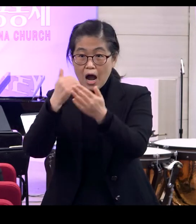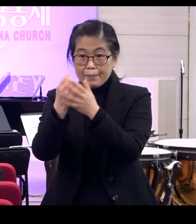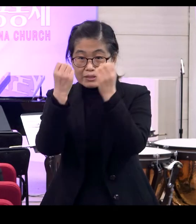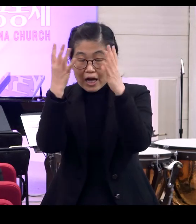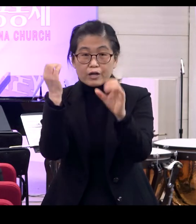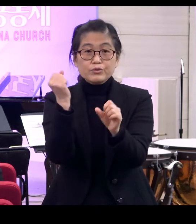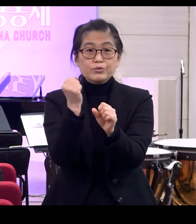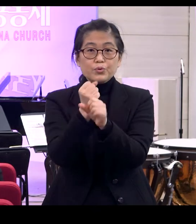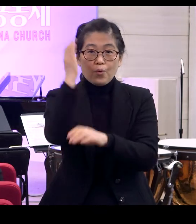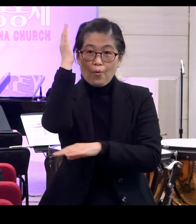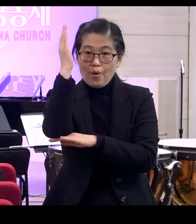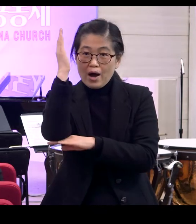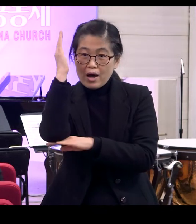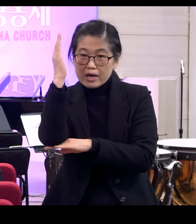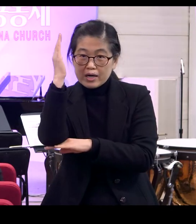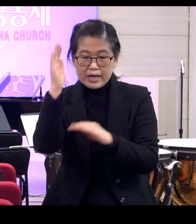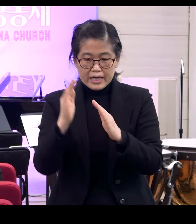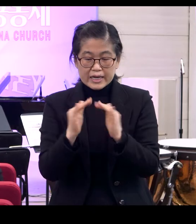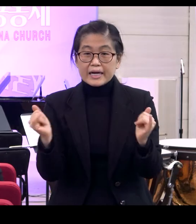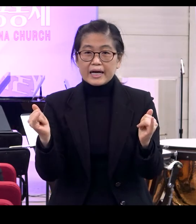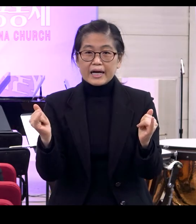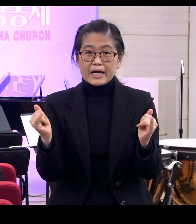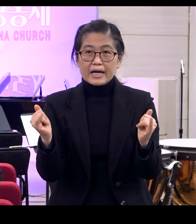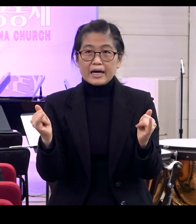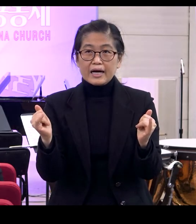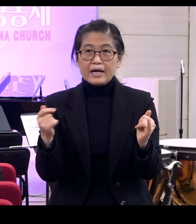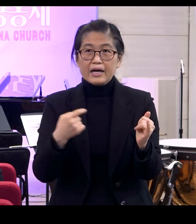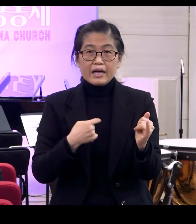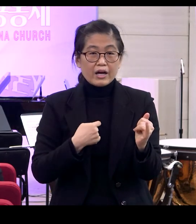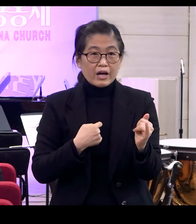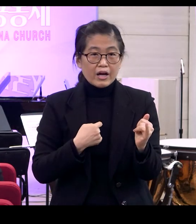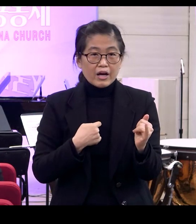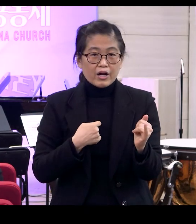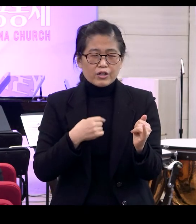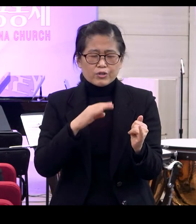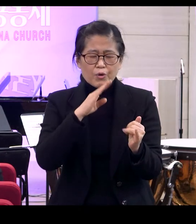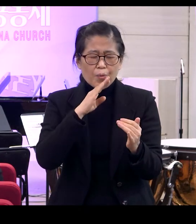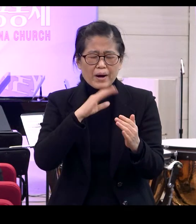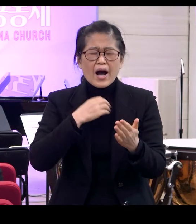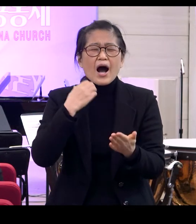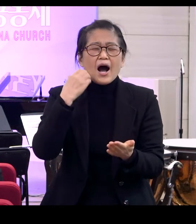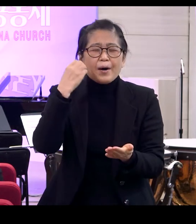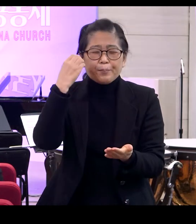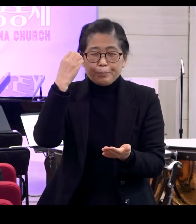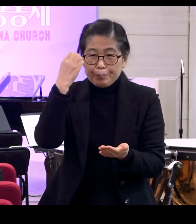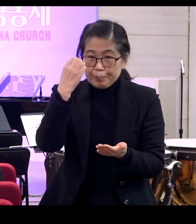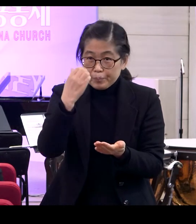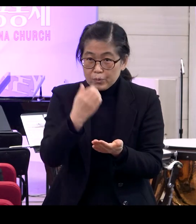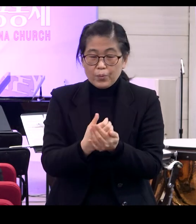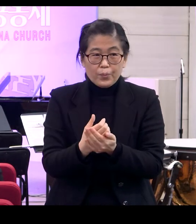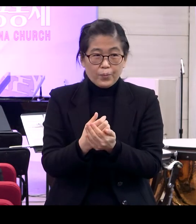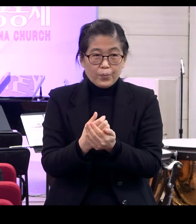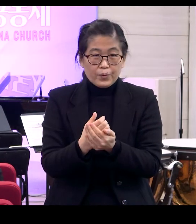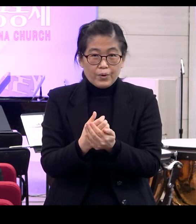창조의 이야기는요 우리 인간에게는요 정말 감격적인 정말 감동스러운 이야기예요